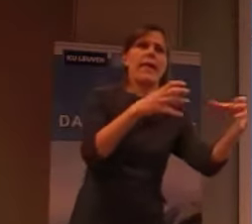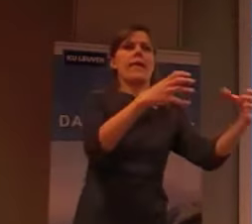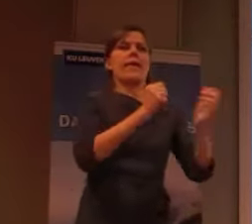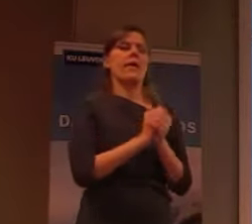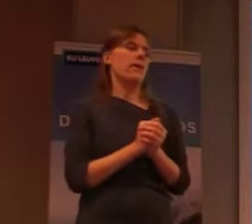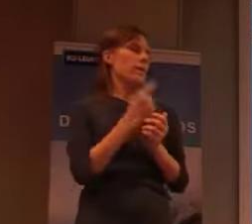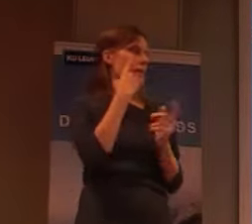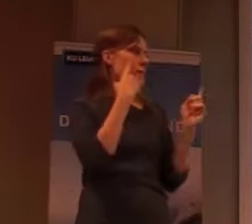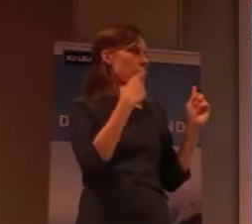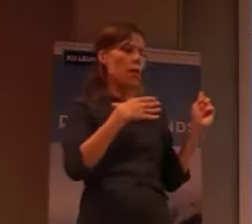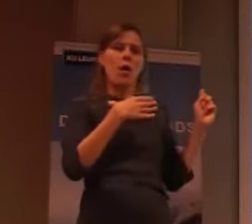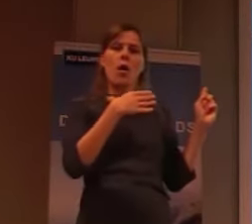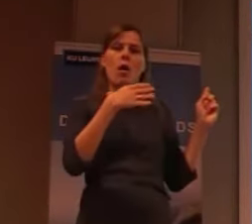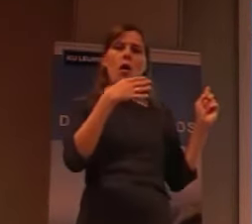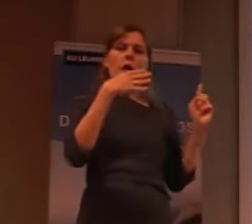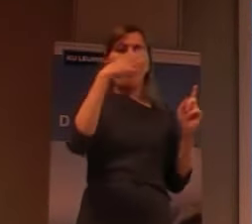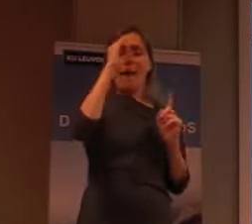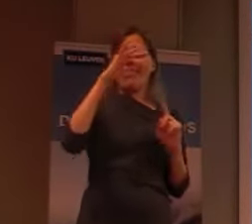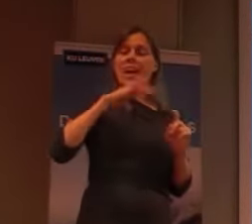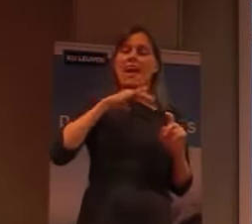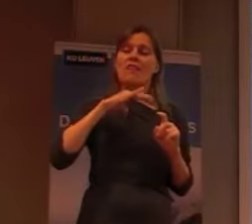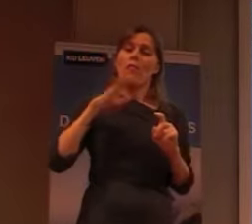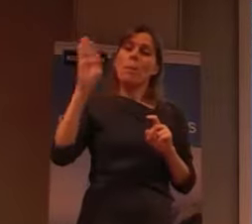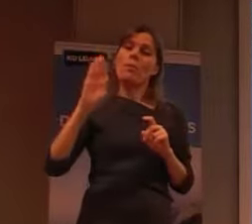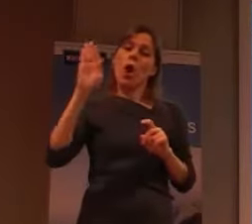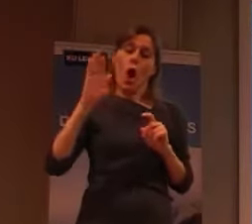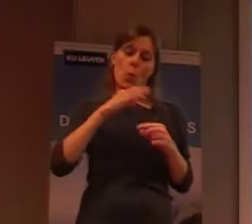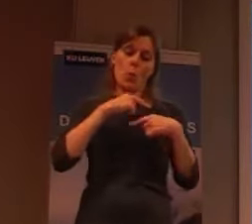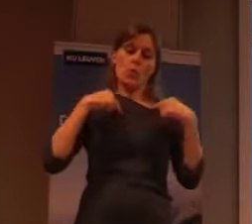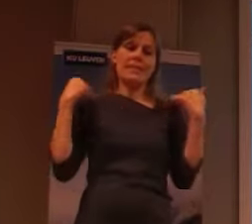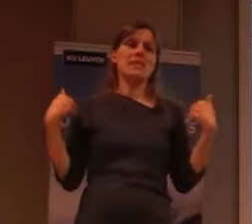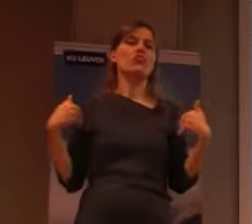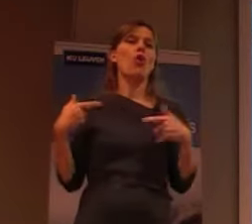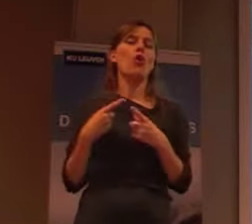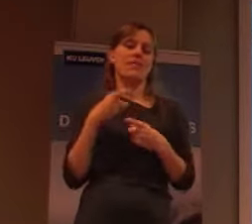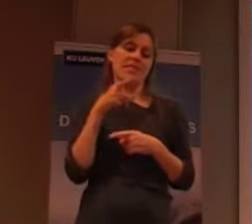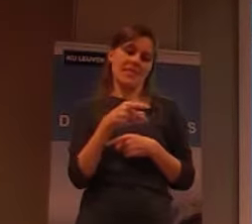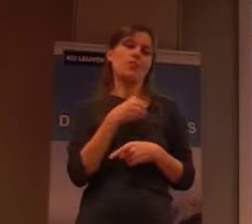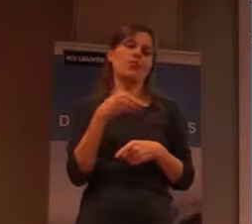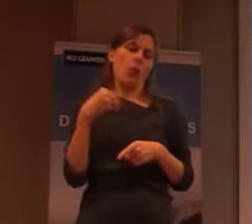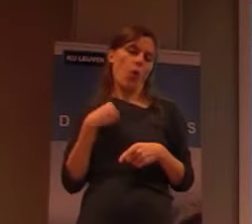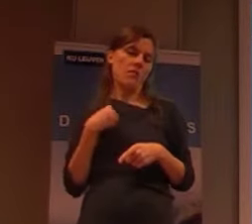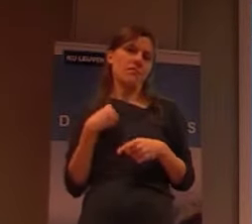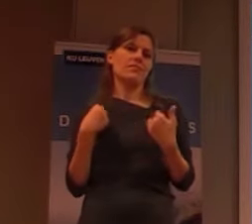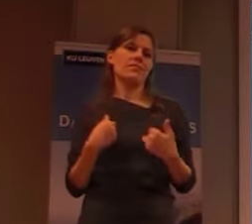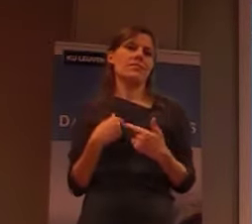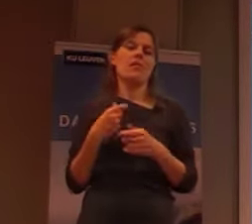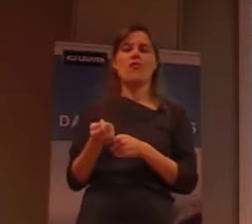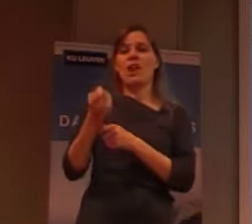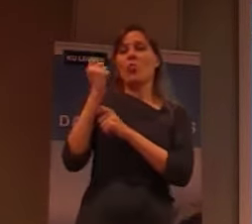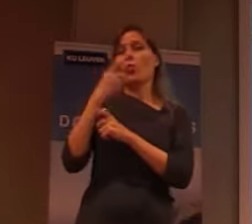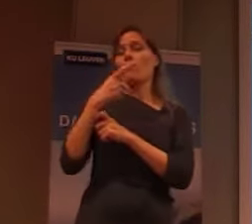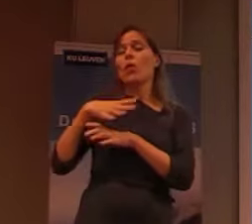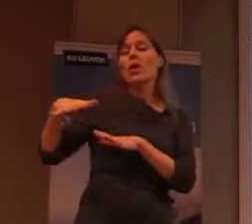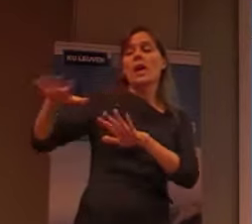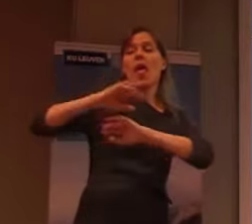blauwe t-shirt aan, is eigenlijk een dokter, die verantwoordelijk was voor, voor eigenlijk een ganze